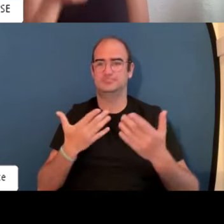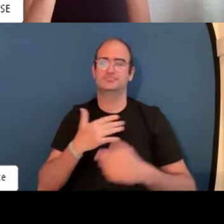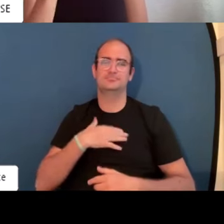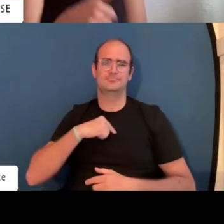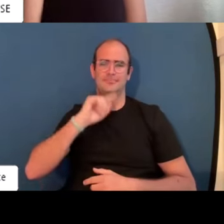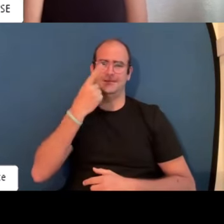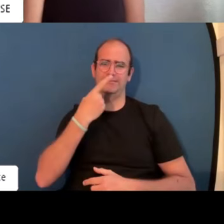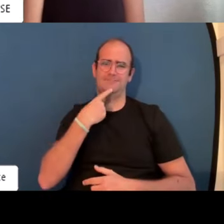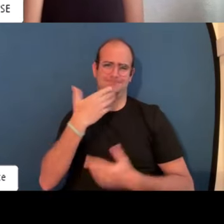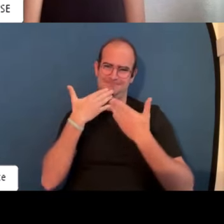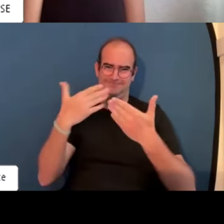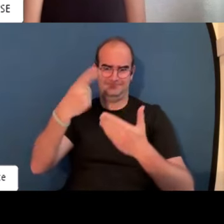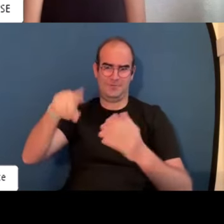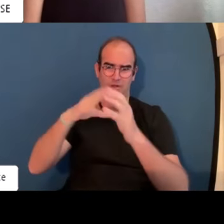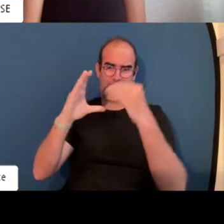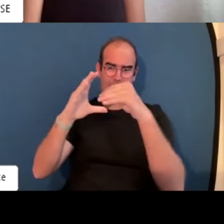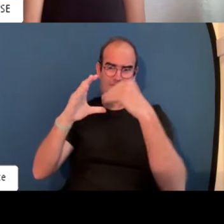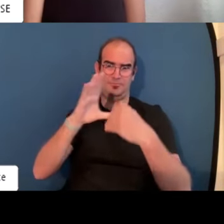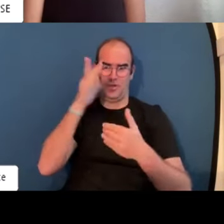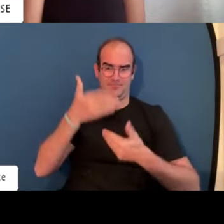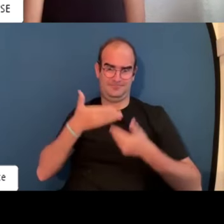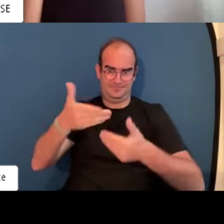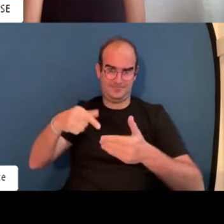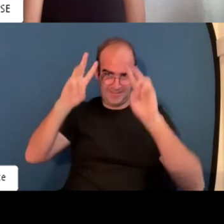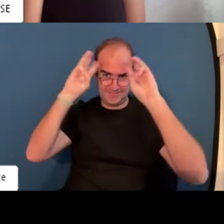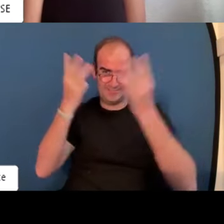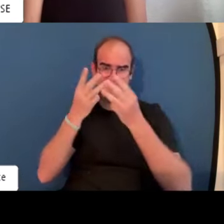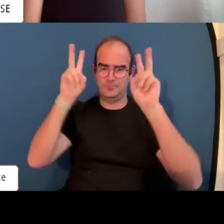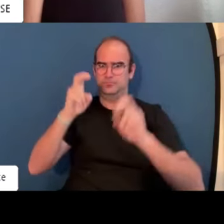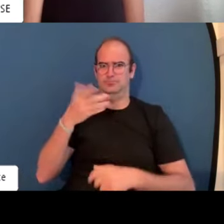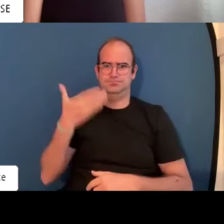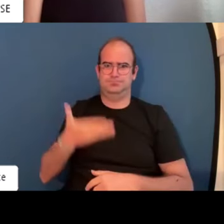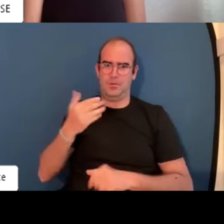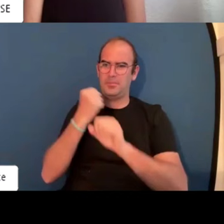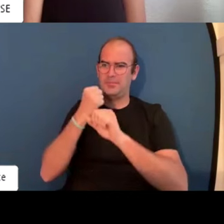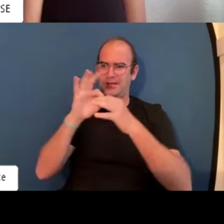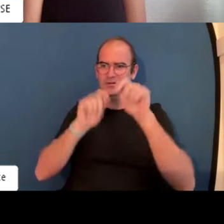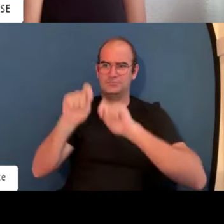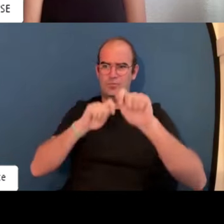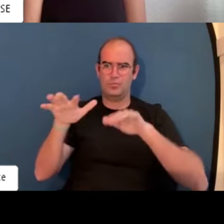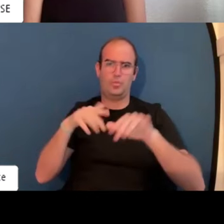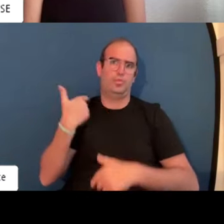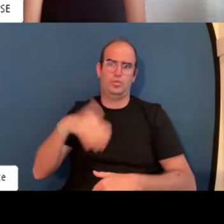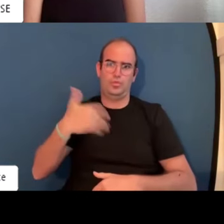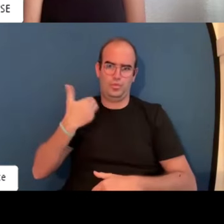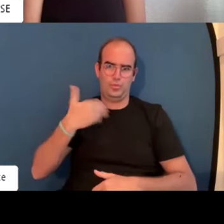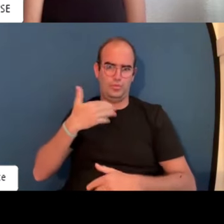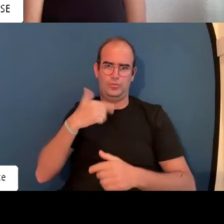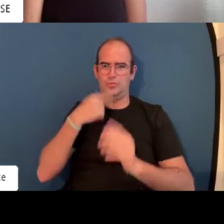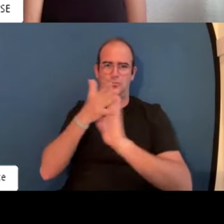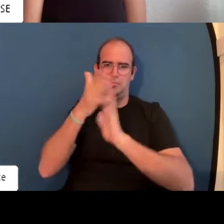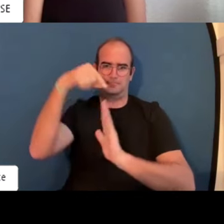personas que estáis participando? ¿Se me ve bien? Fenomenal. Pues agradecer a la CJS la invitación a participar en este